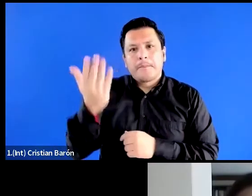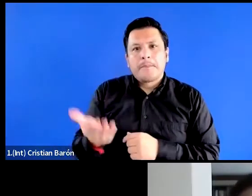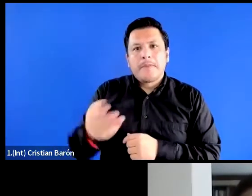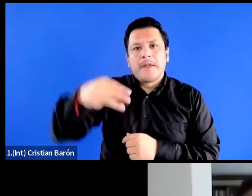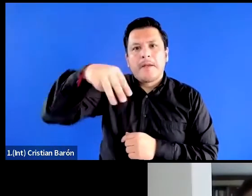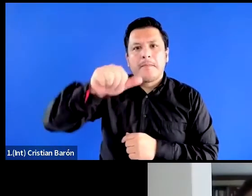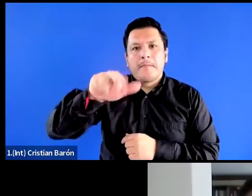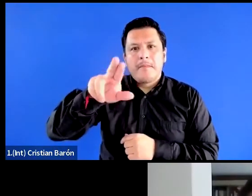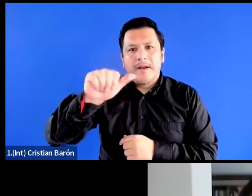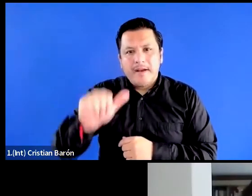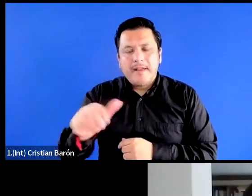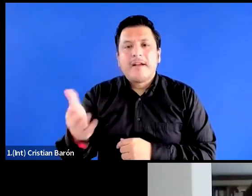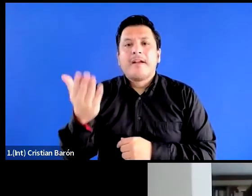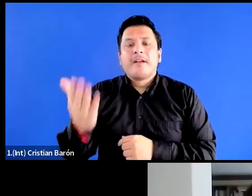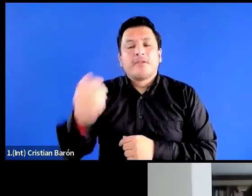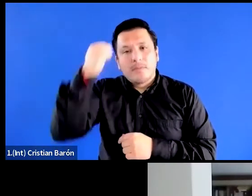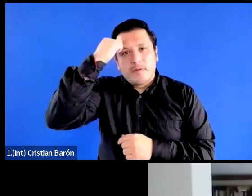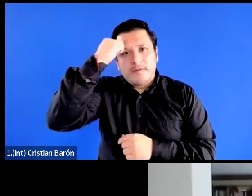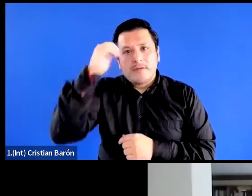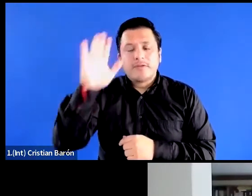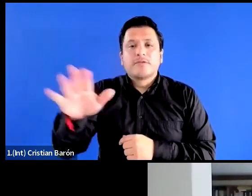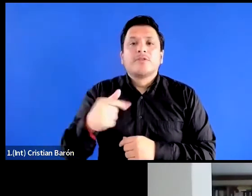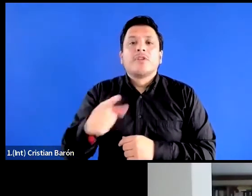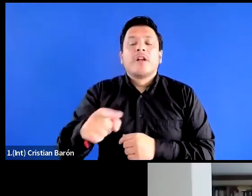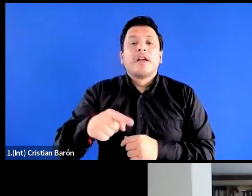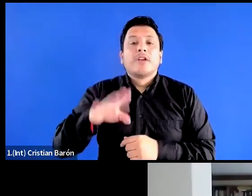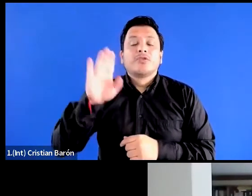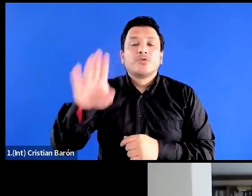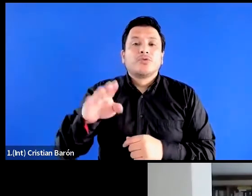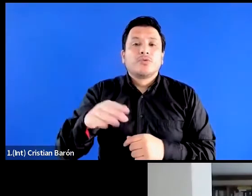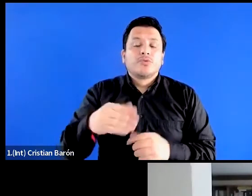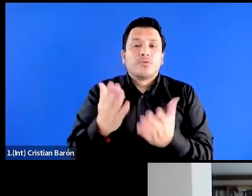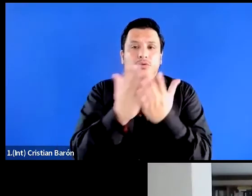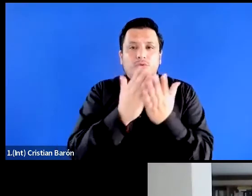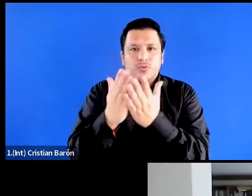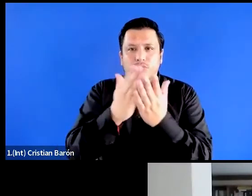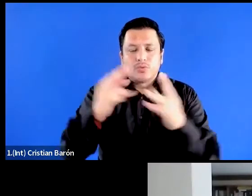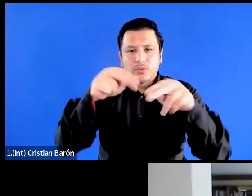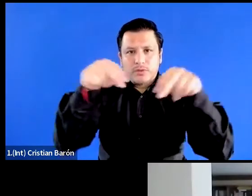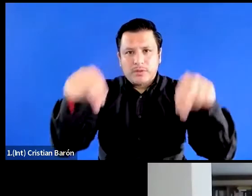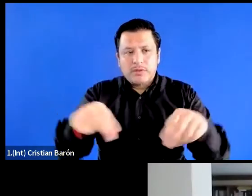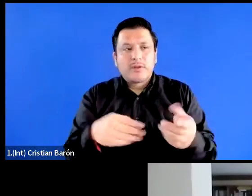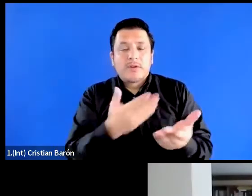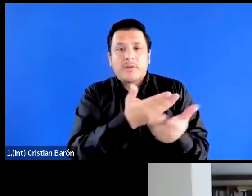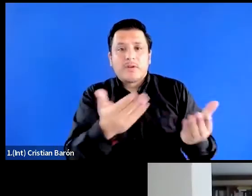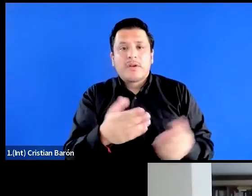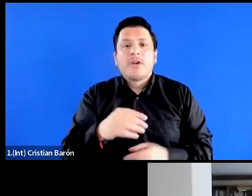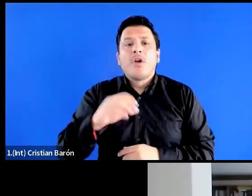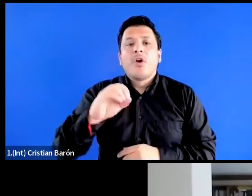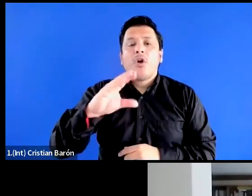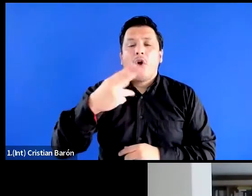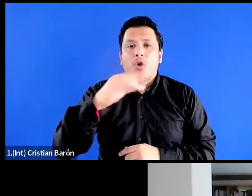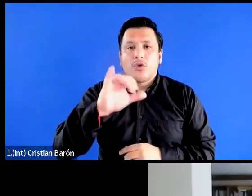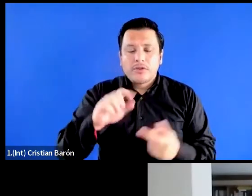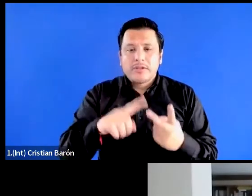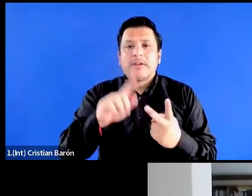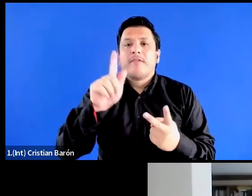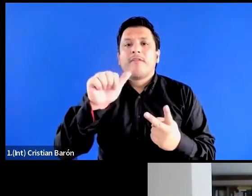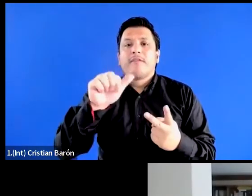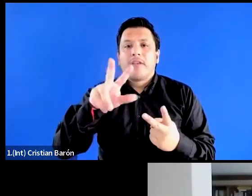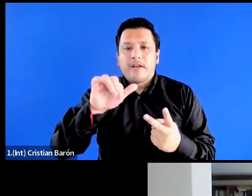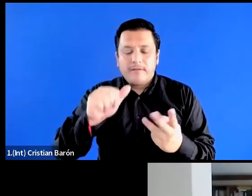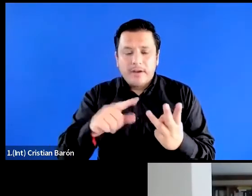Vigoya, profesora de la Escuela de Estudios de Género, y las académicas Ochi Curiel, Flavia Ríos